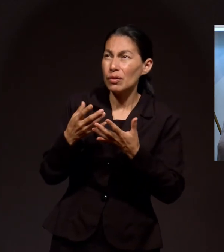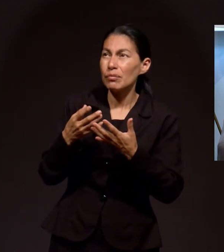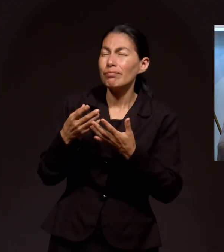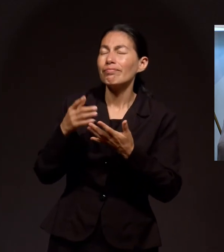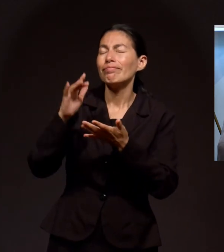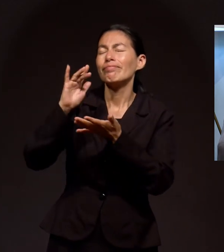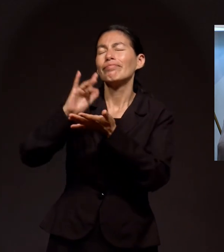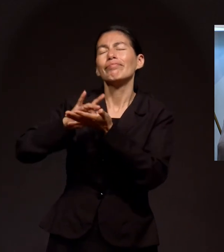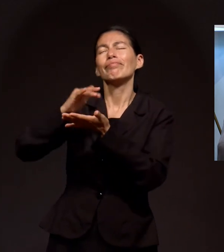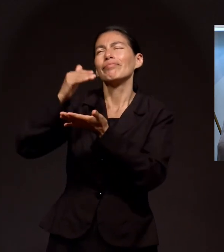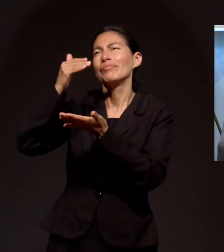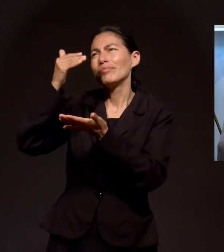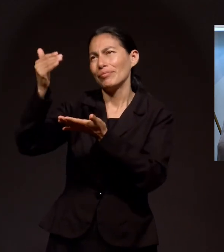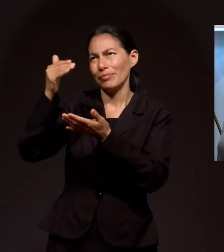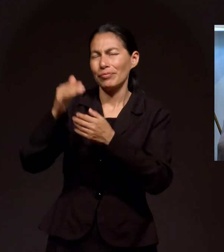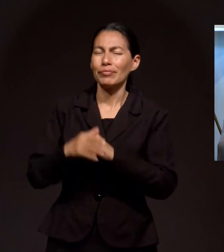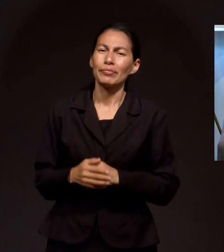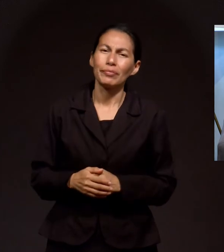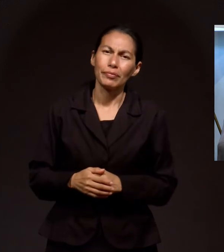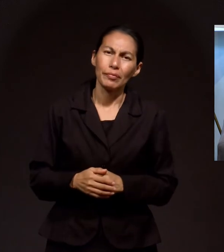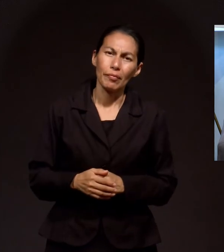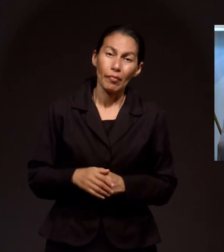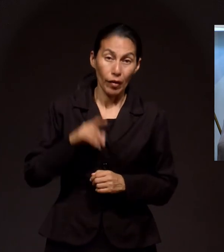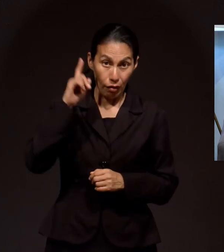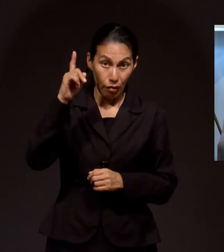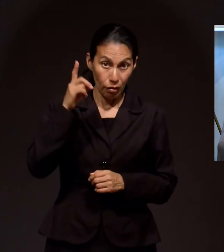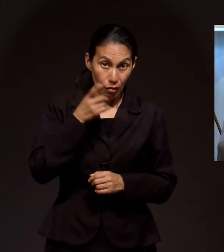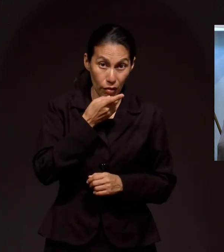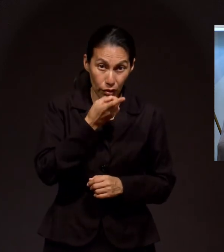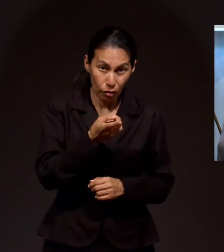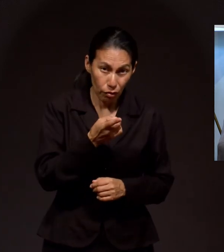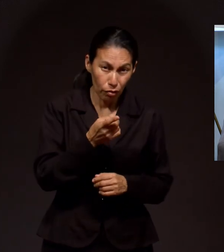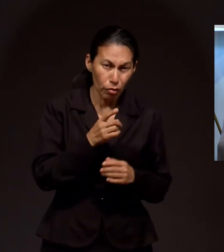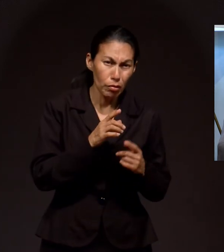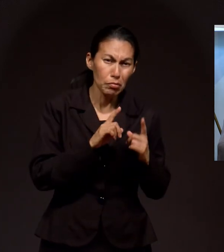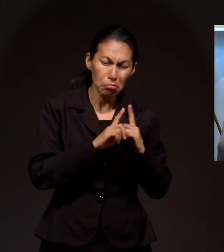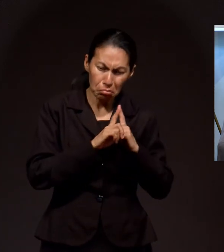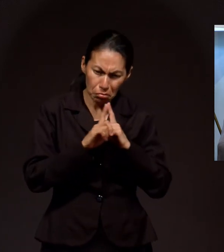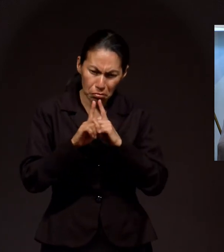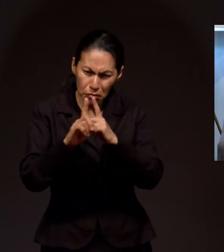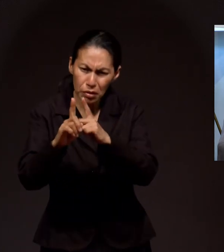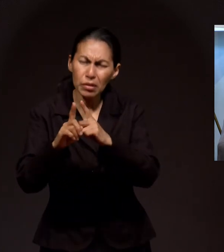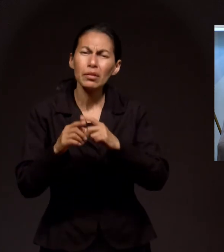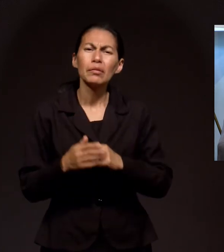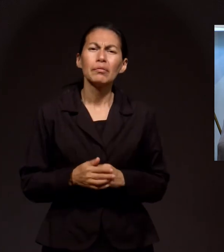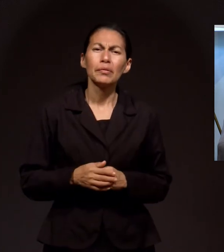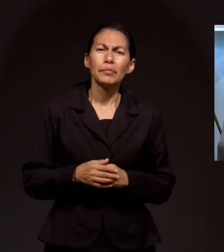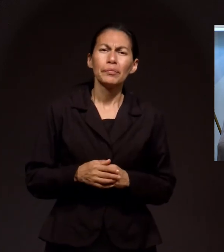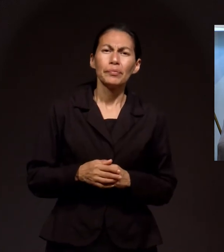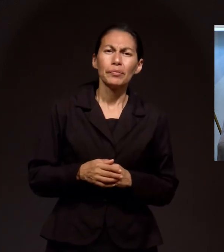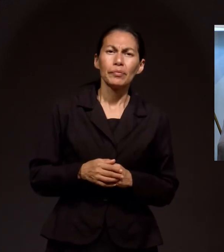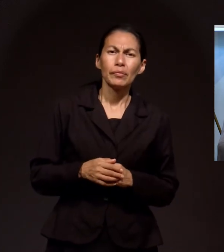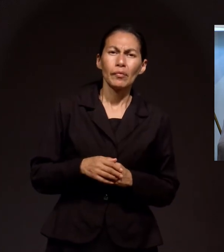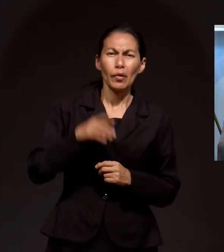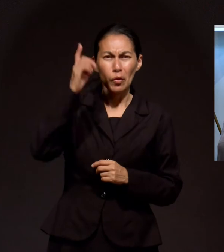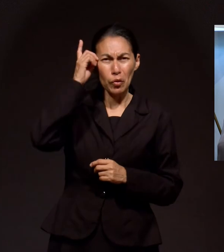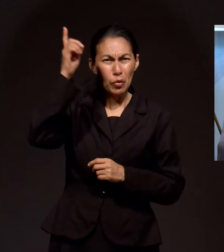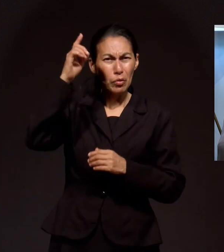no en uno. Porque Jesús dijo, síganme. Es decir,